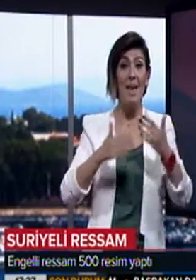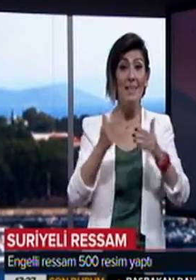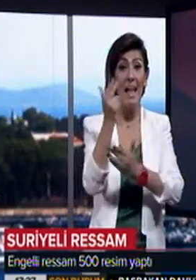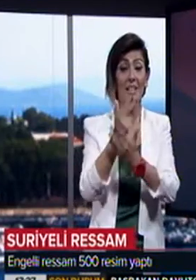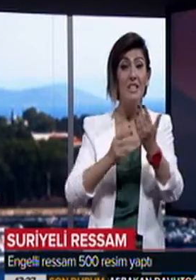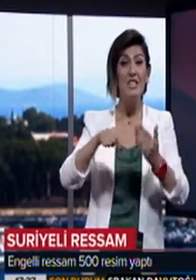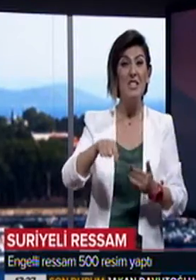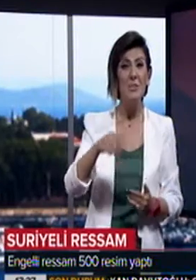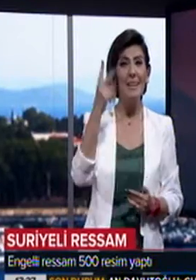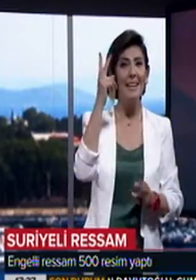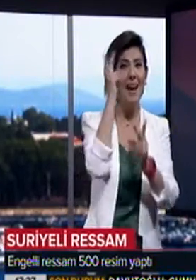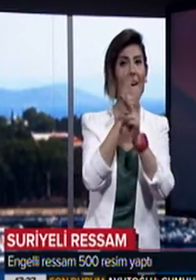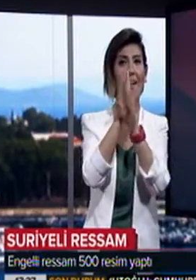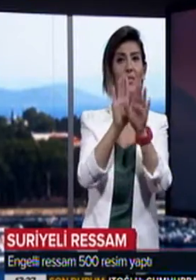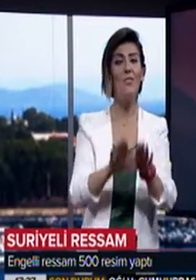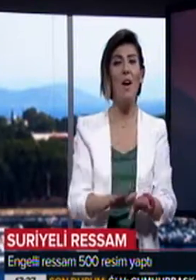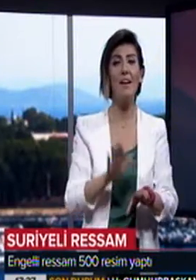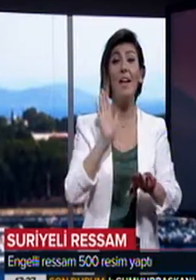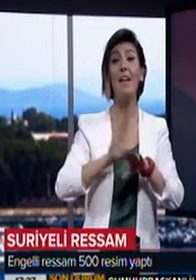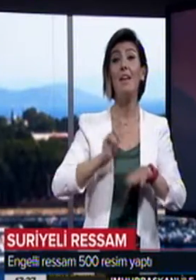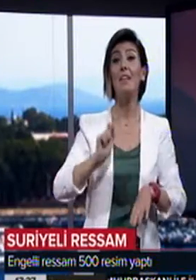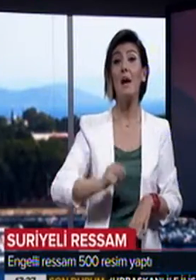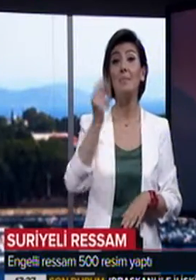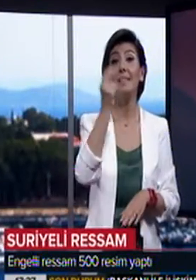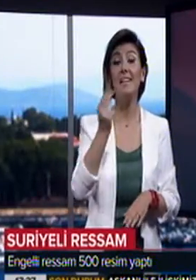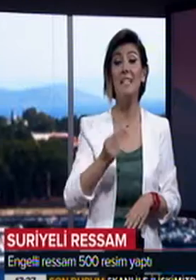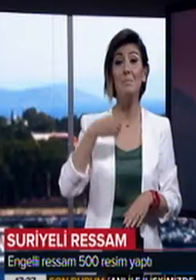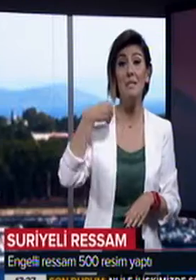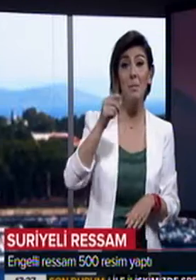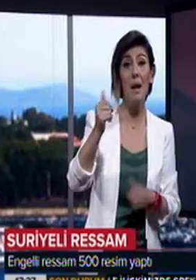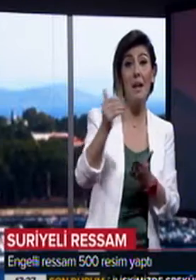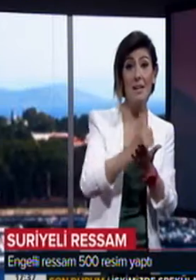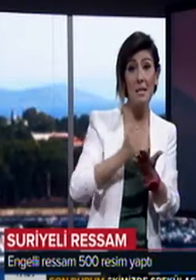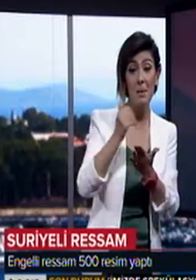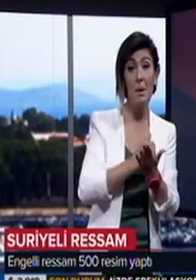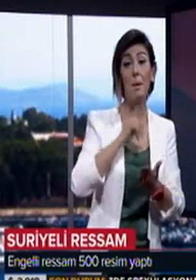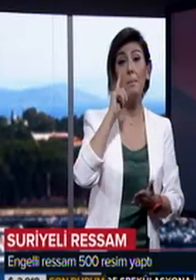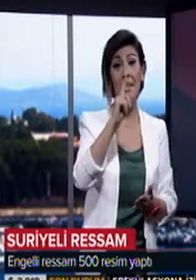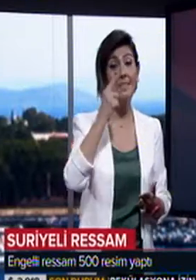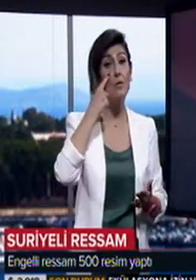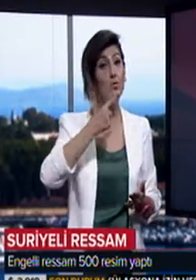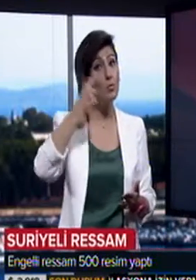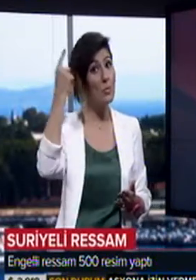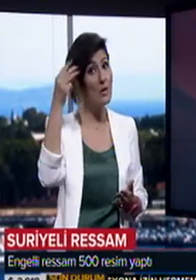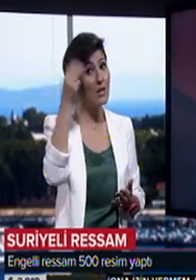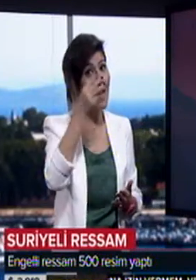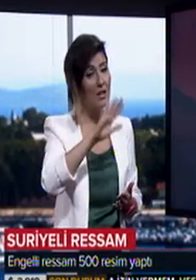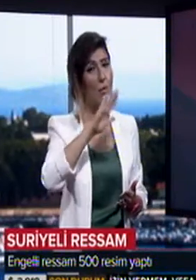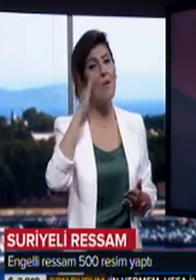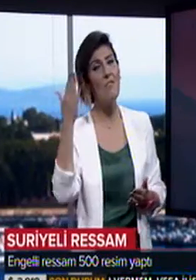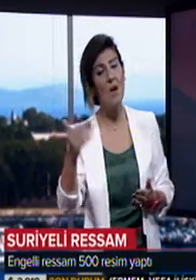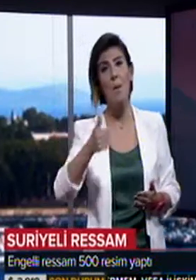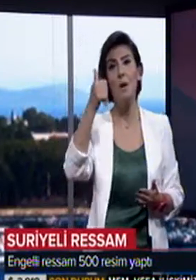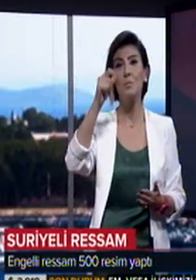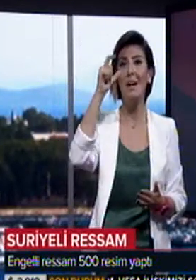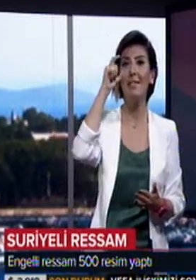Engelli ressamın şimdi iki hayali var. Yaptığı resimleri satıp para kazanmak, bir de Cumhurbaşkanı